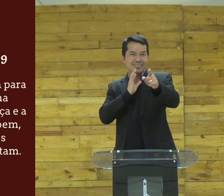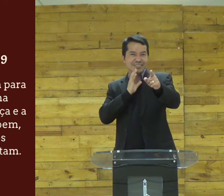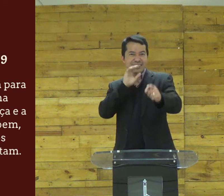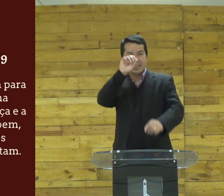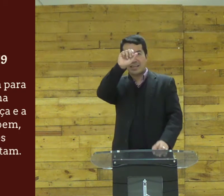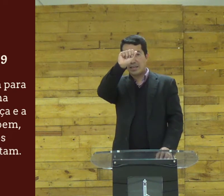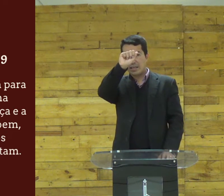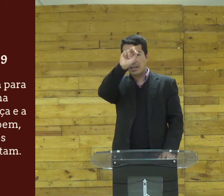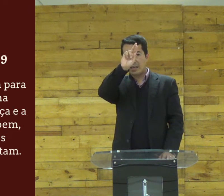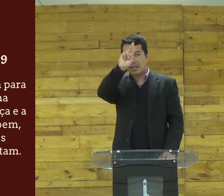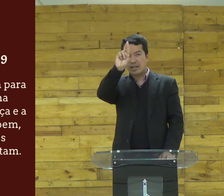conhece